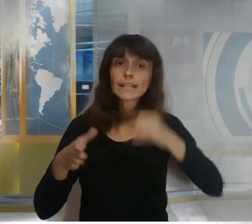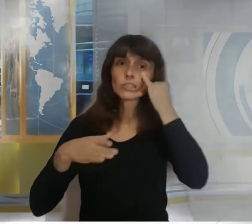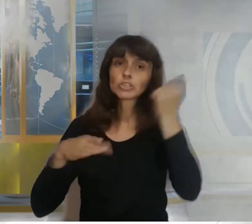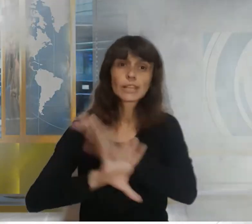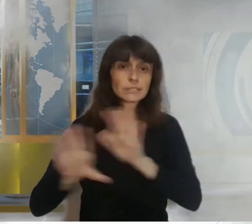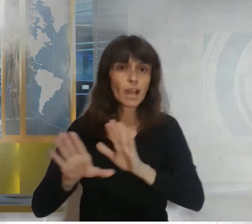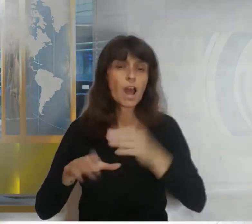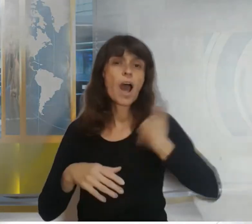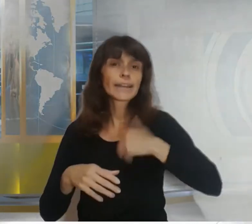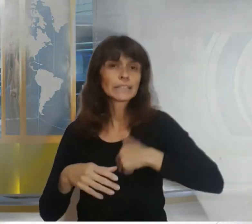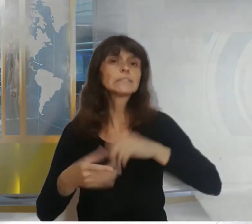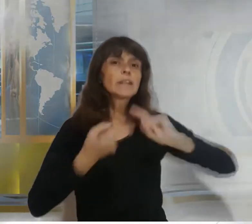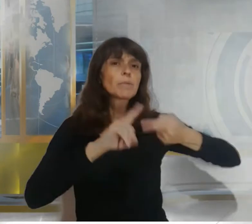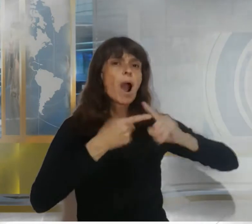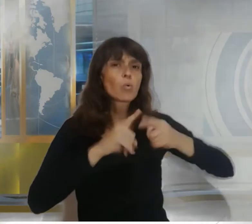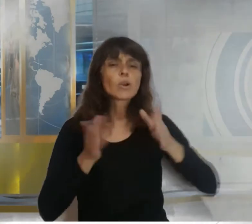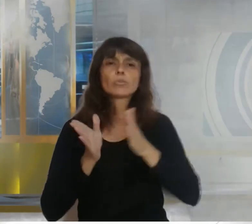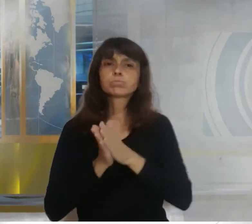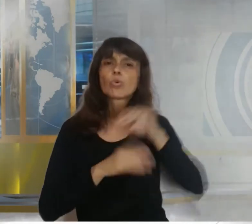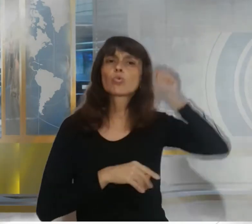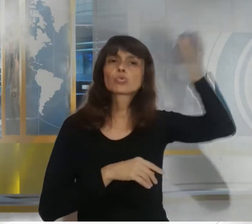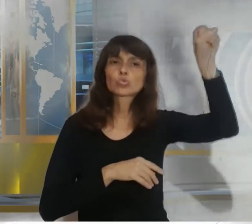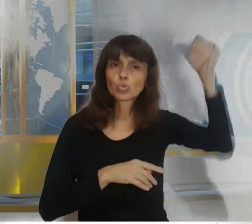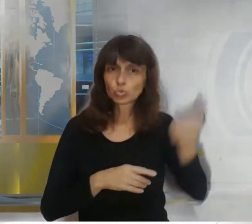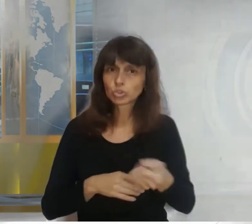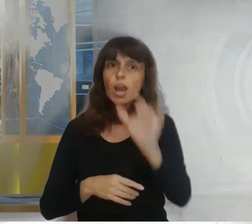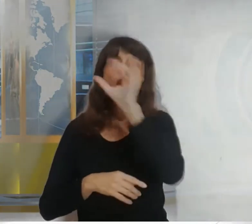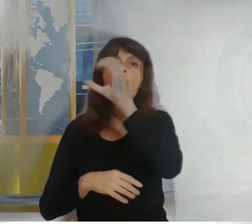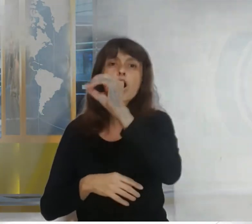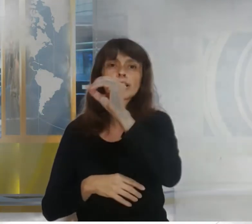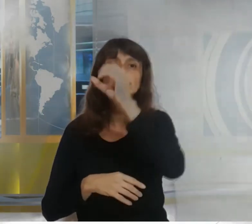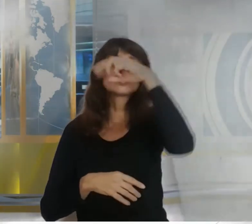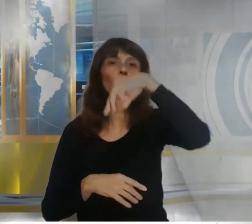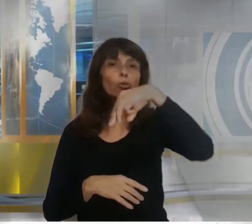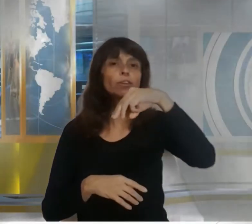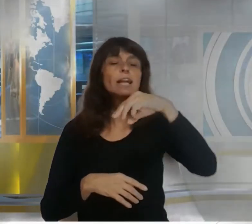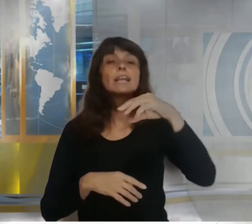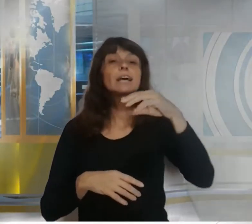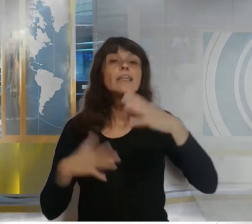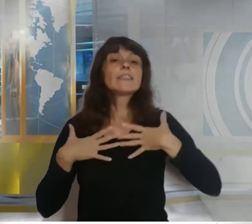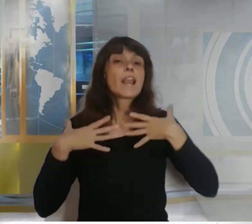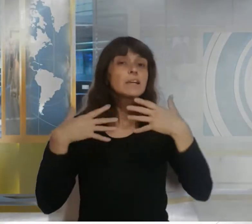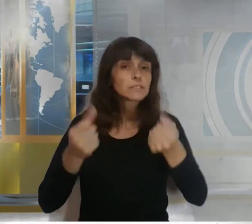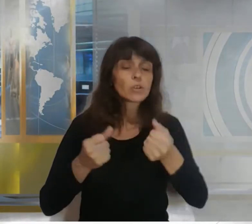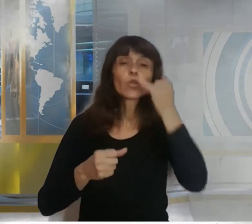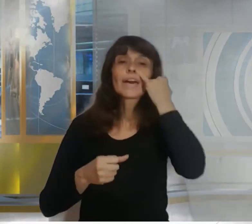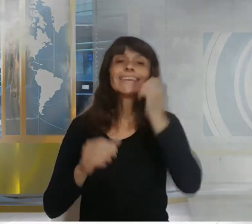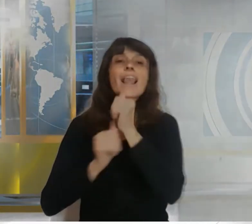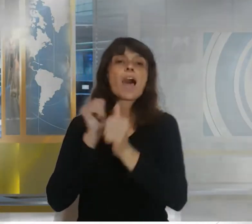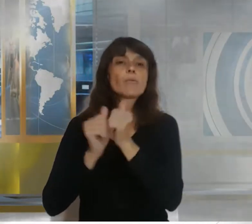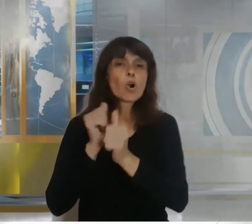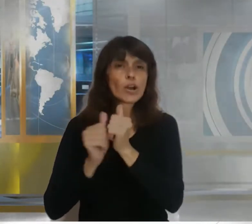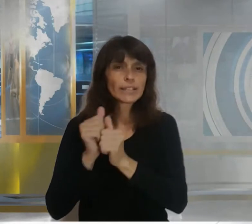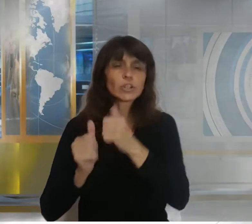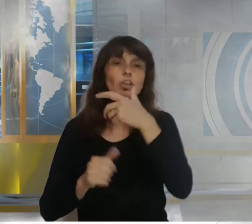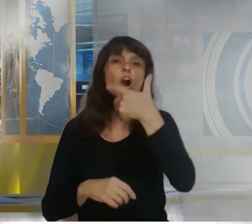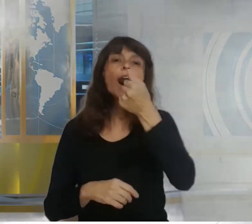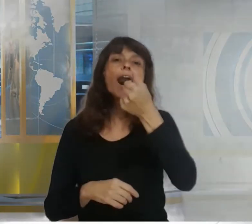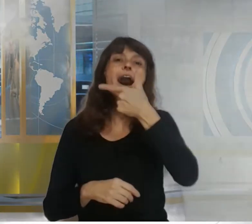que la Argentina firmó con la Federación Rusa la Organización Mundial de la Salud y el Laboratorio AstraZeneca la